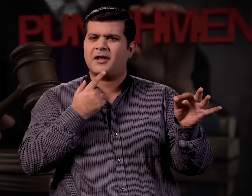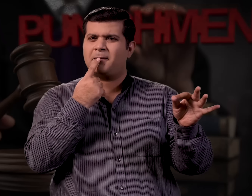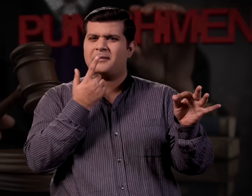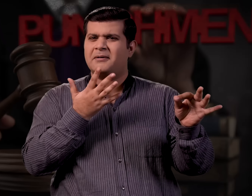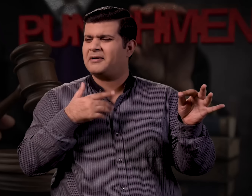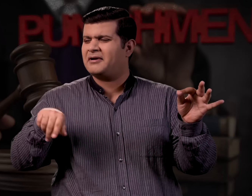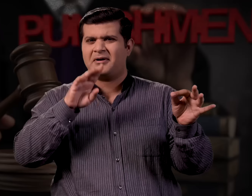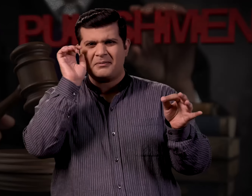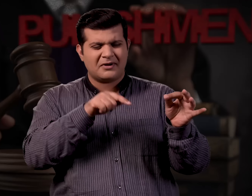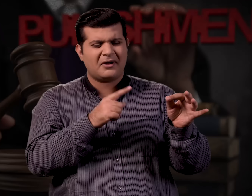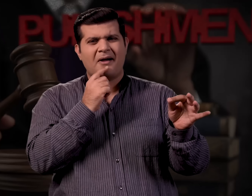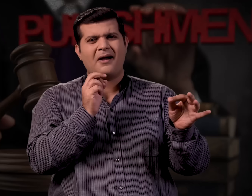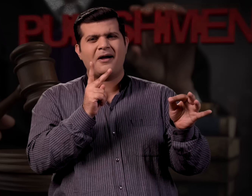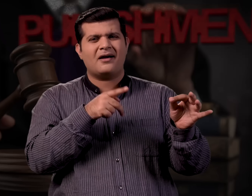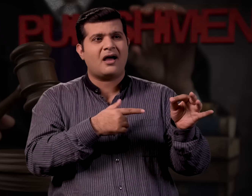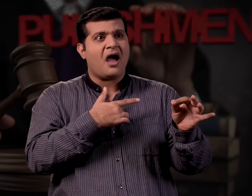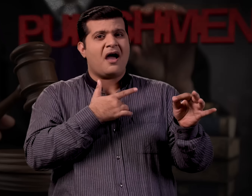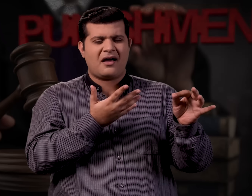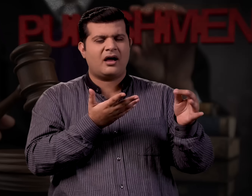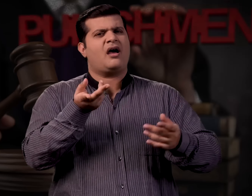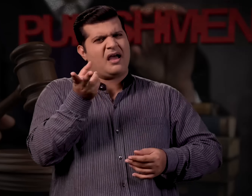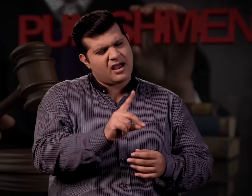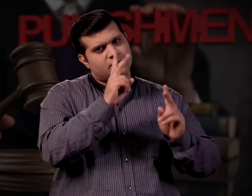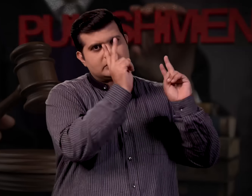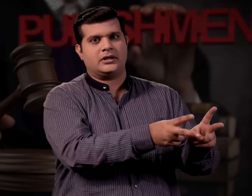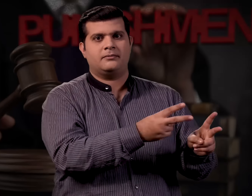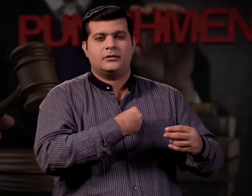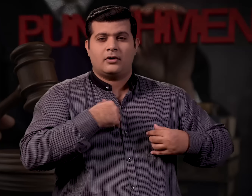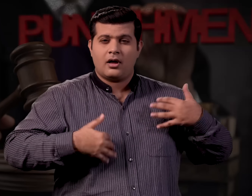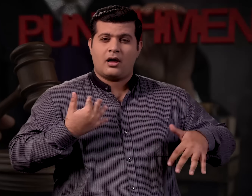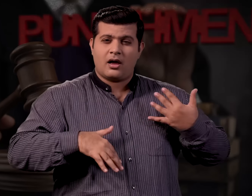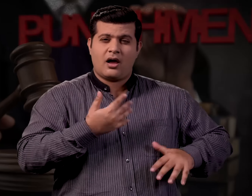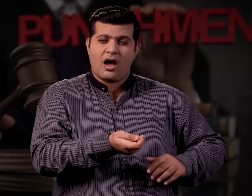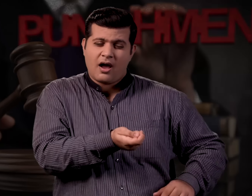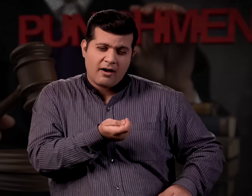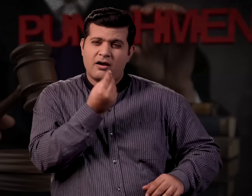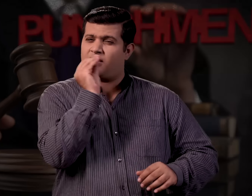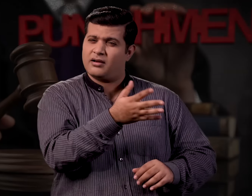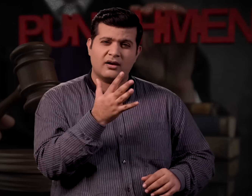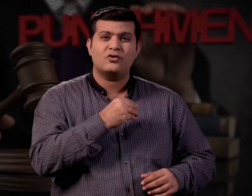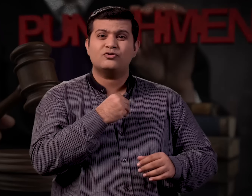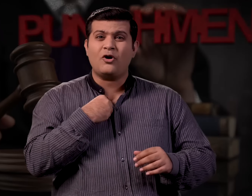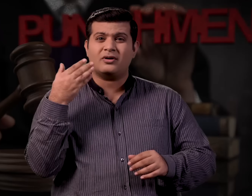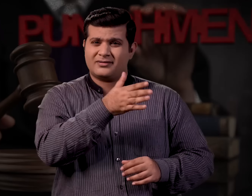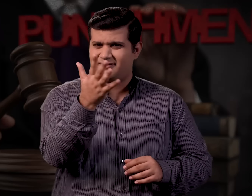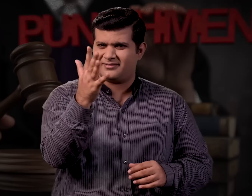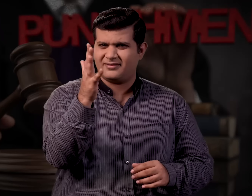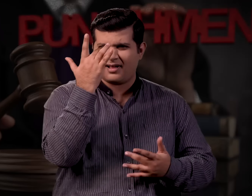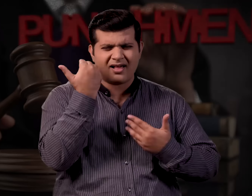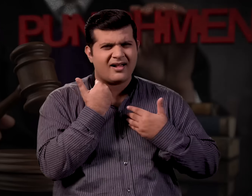लेखन में दर्द महसूस नहीं होता तो उसे खाना या चिकित्सा सहायता के बिना फिर से प्रतादित किया जाता है उसे कश देने के लिए